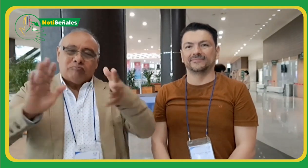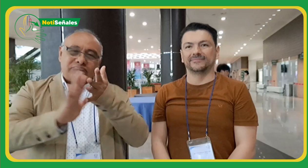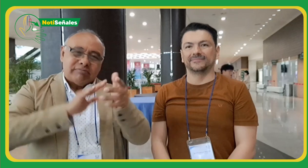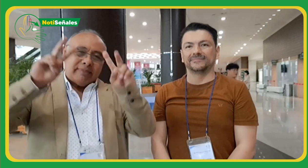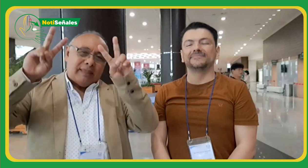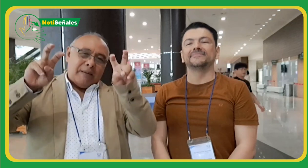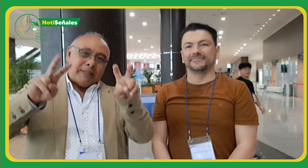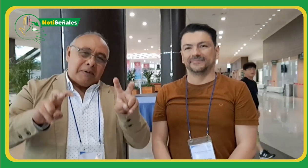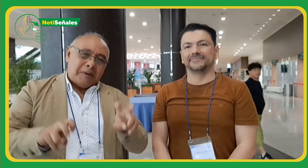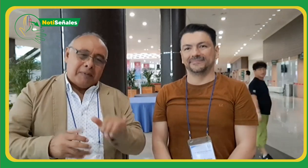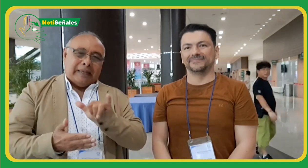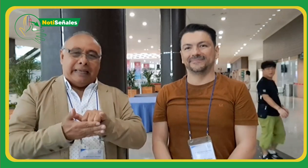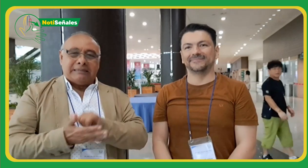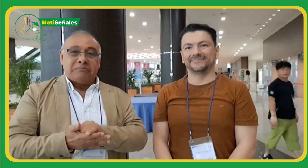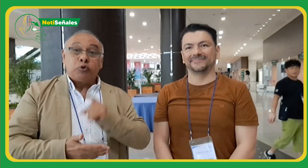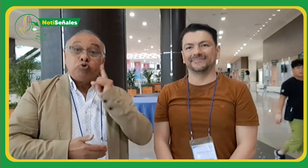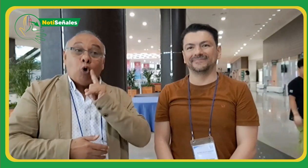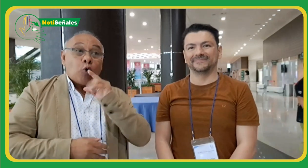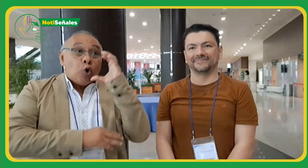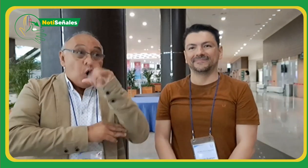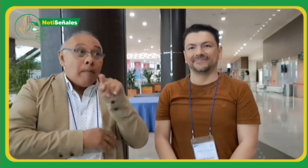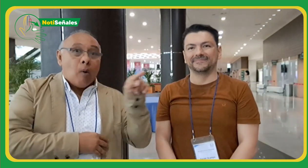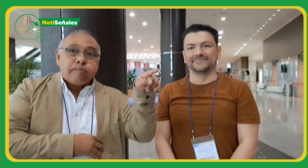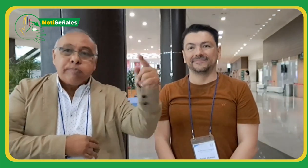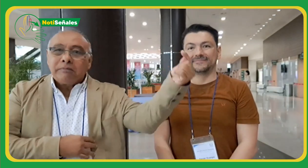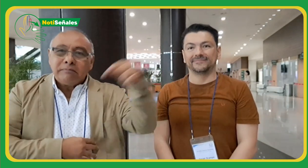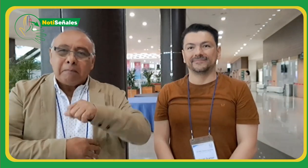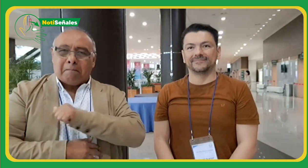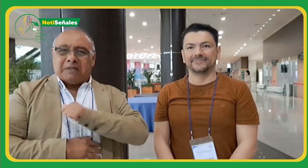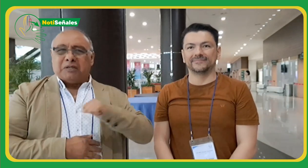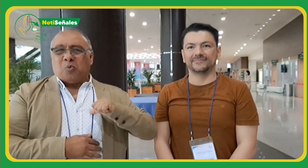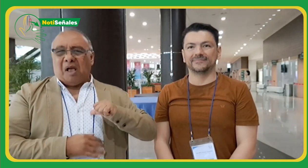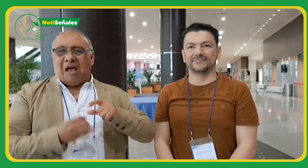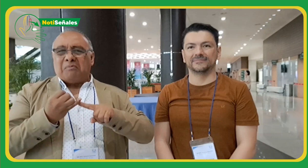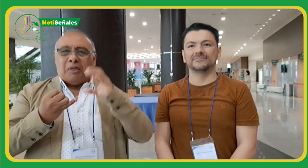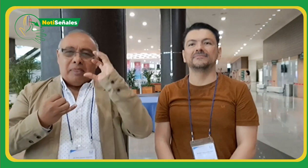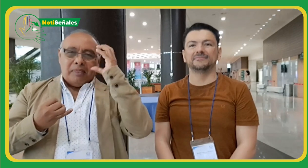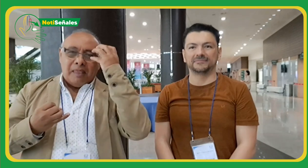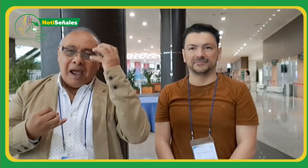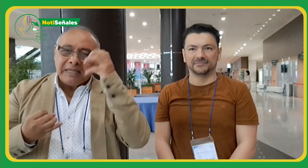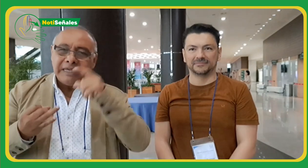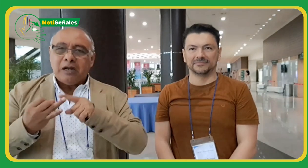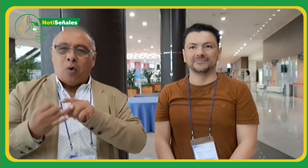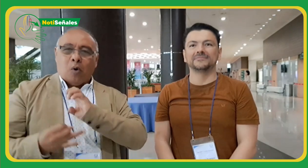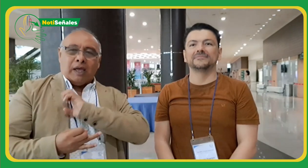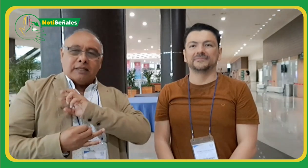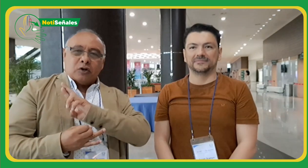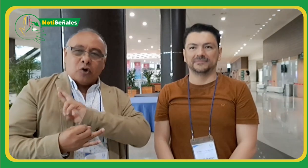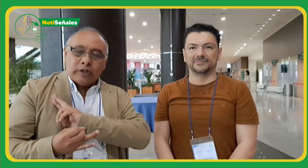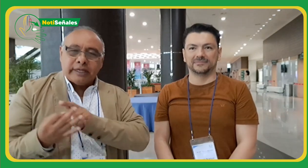participación en este lugar. Más adelante les estaremos enviando más información. También contarles que en este espacio se encuentran otras